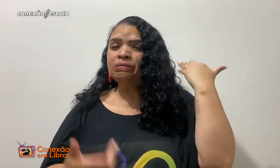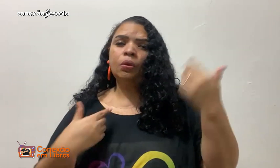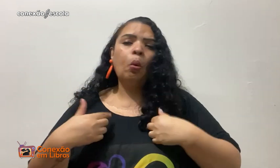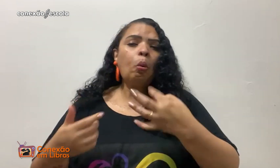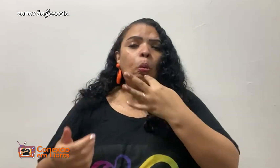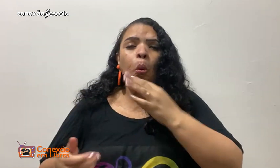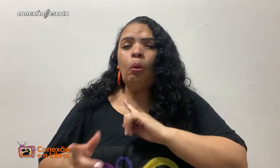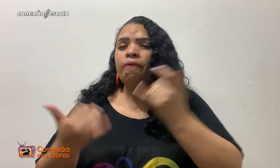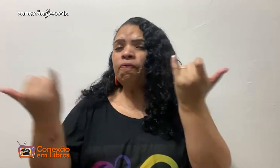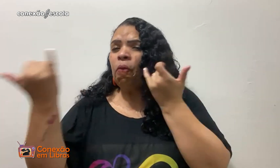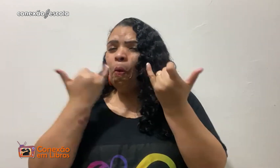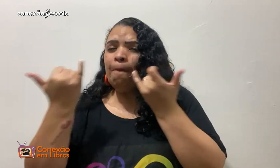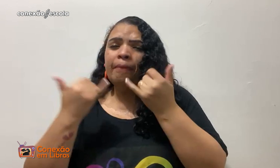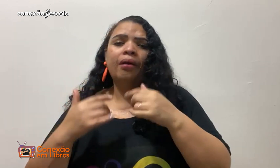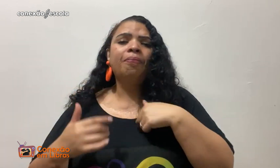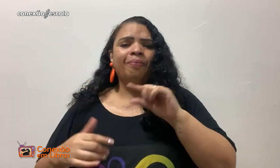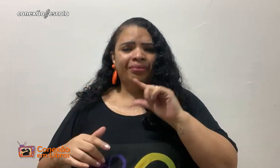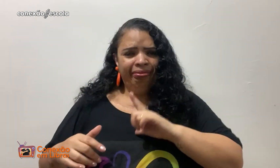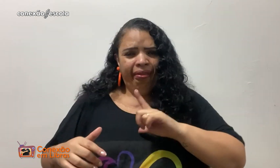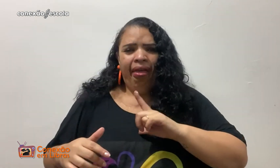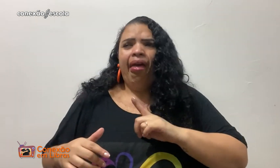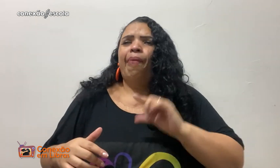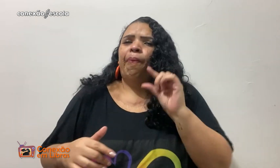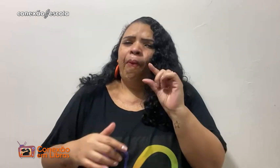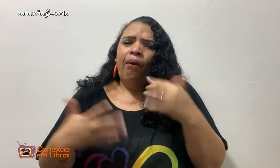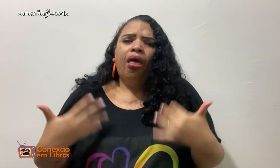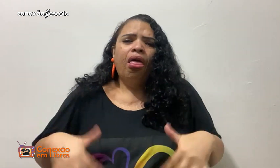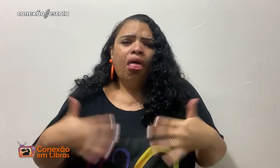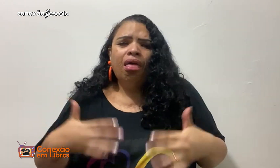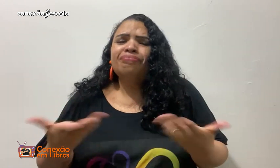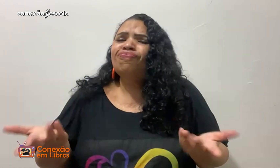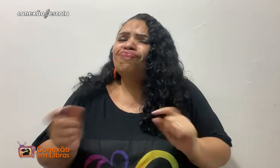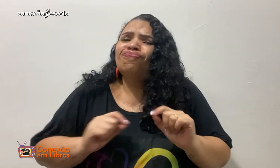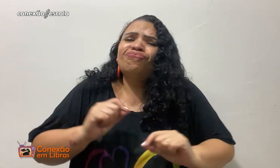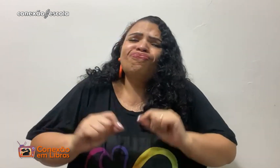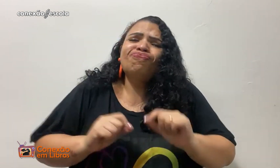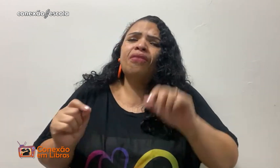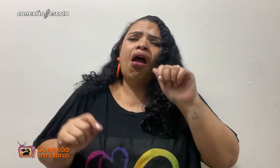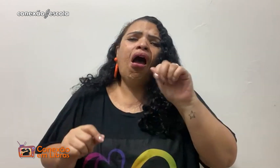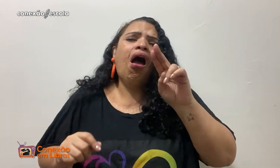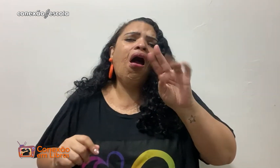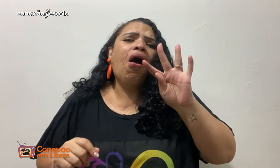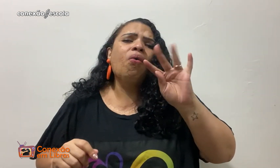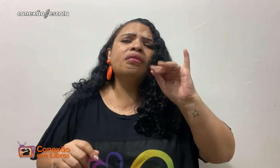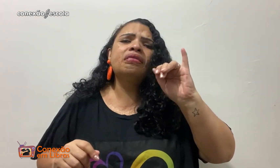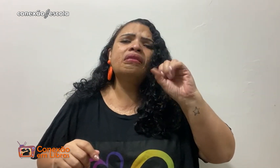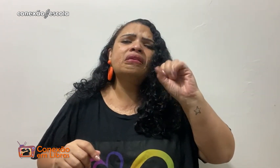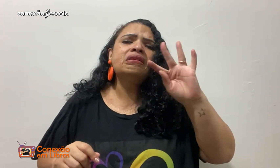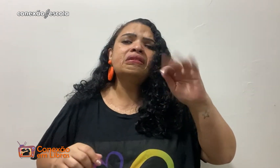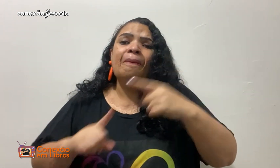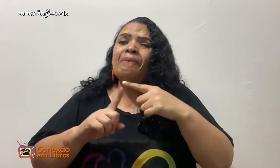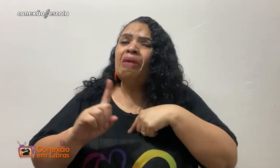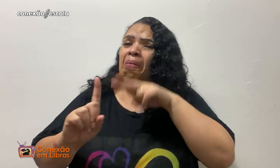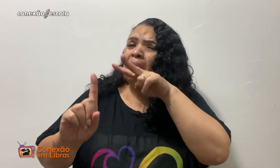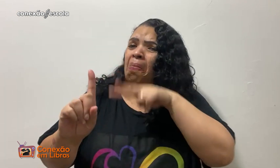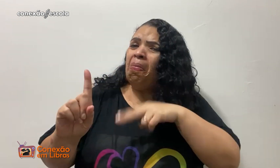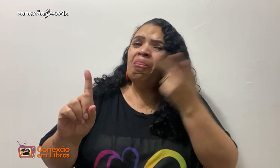E antigamente eu não conhecia, eu não tinha informação, eu ficava desesperada com uma preocupação muito grande, porque eu não sabia o que